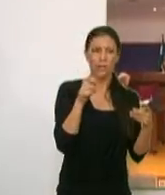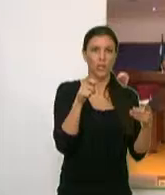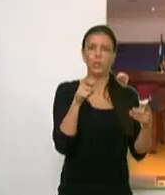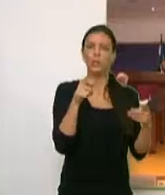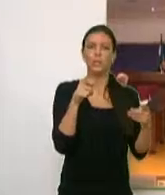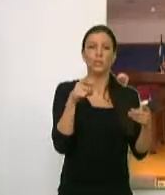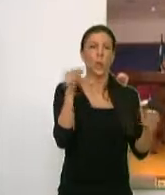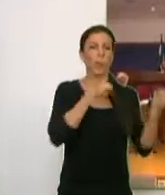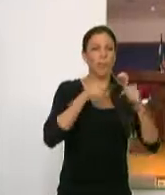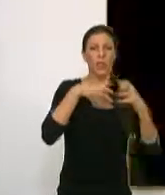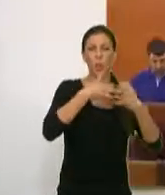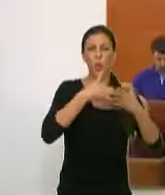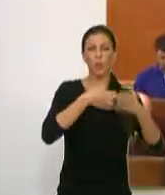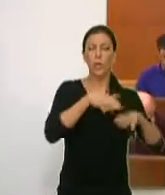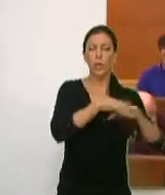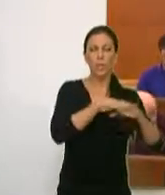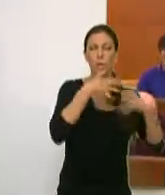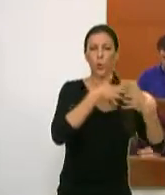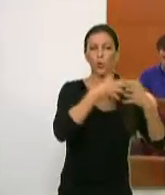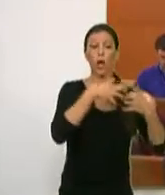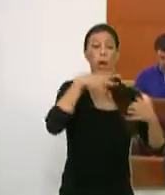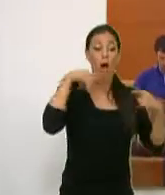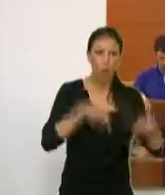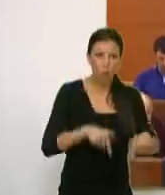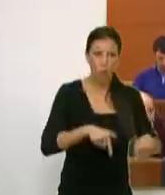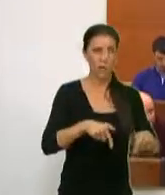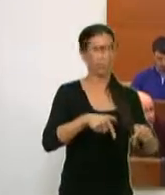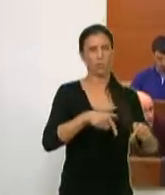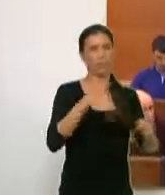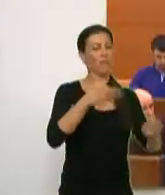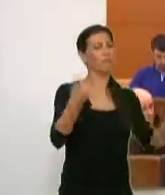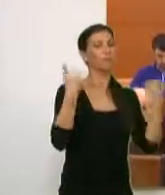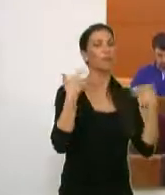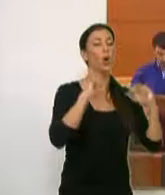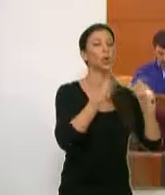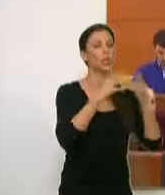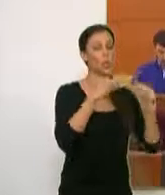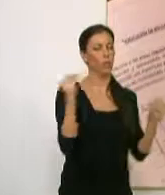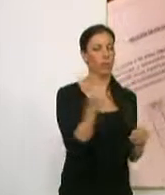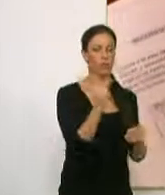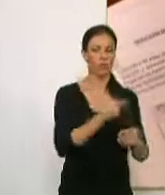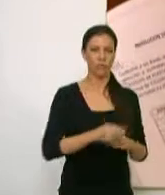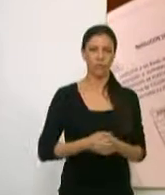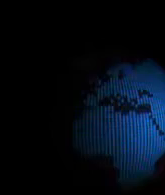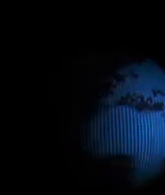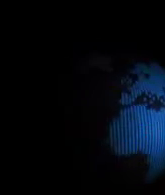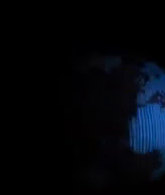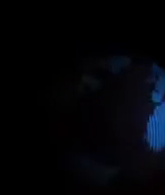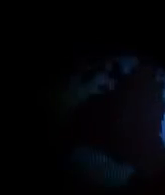meses competencia municipal pero que a partir de ahora corresponde a la Junta de Andalucía.